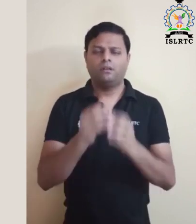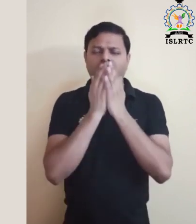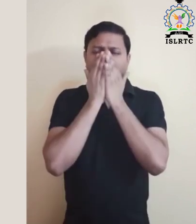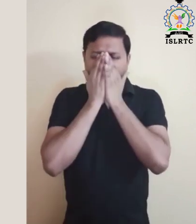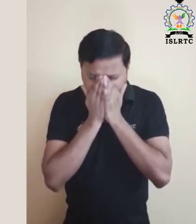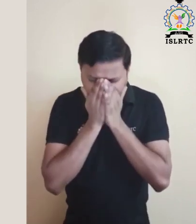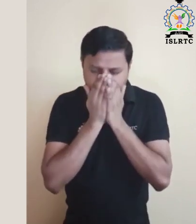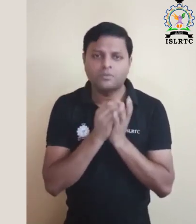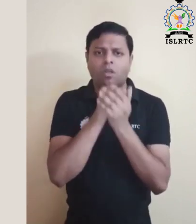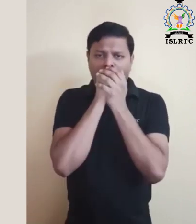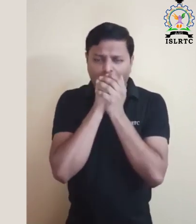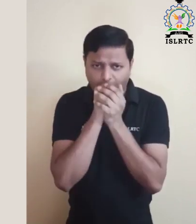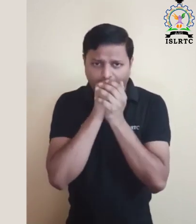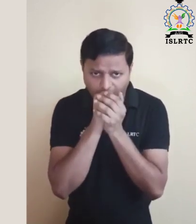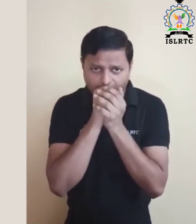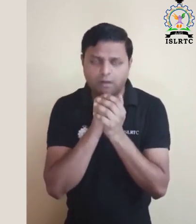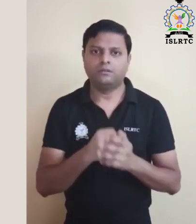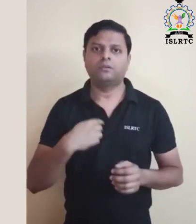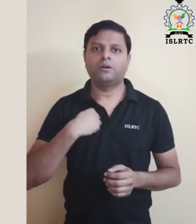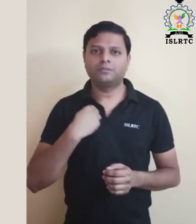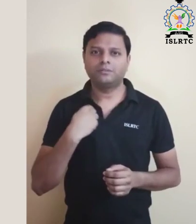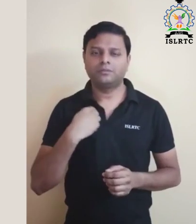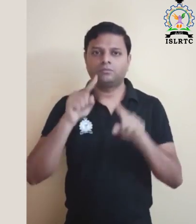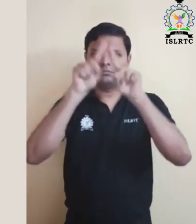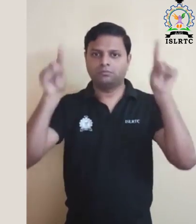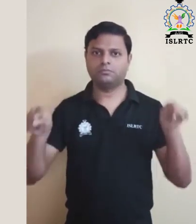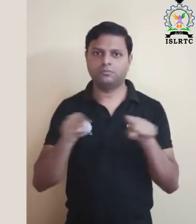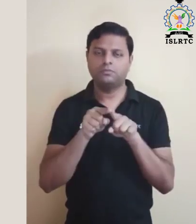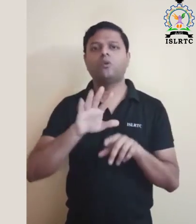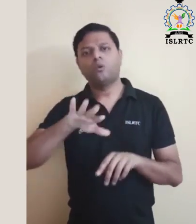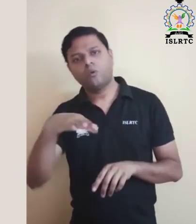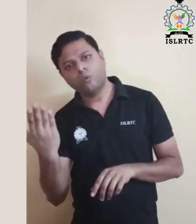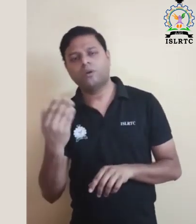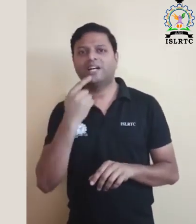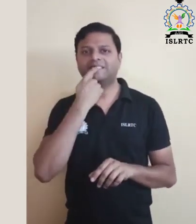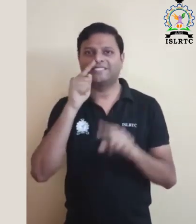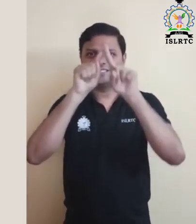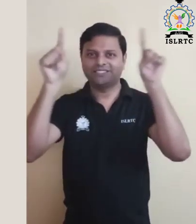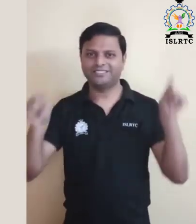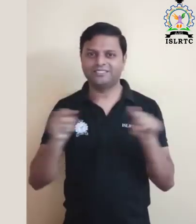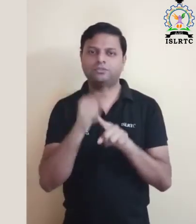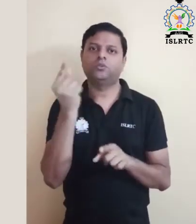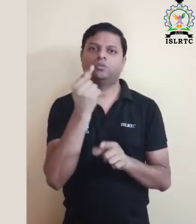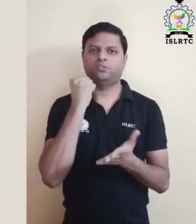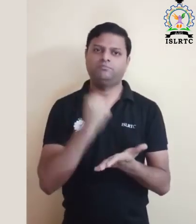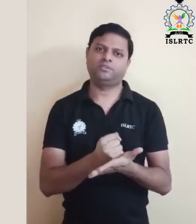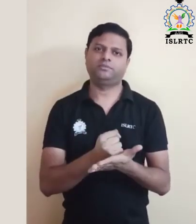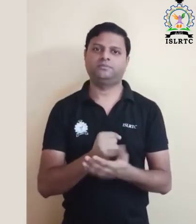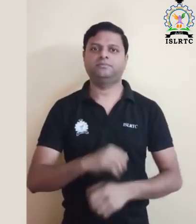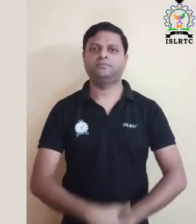चीकते और खास्ते समय रुमाल या टीशू पेपर का प्रयोग कर अपने मूव और ना को